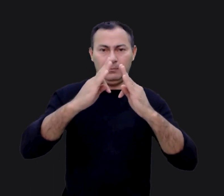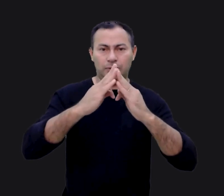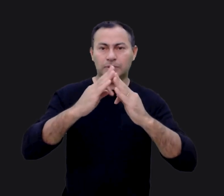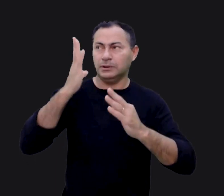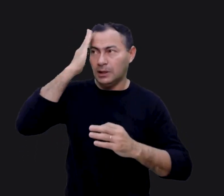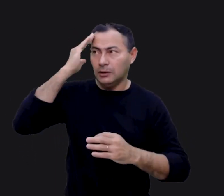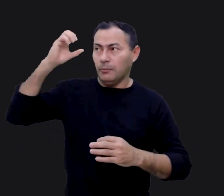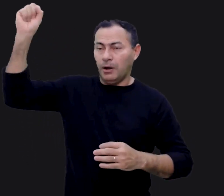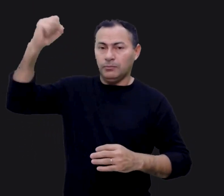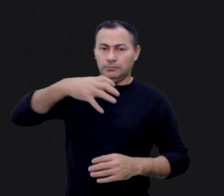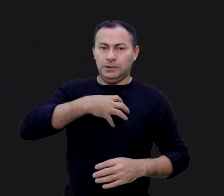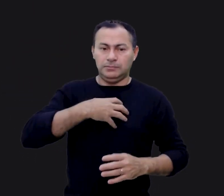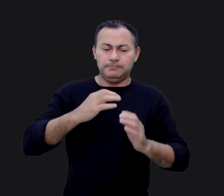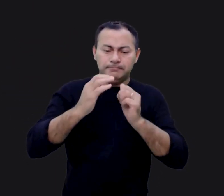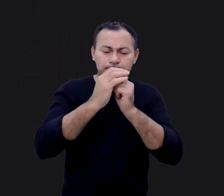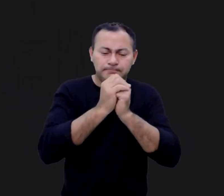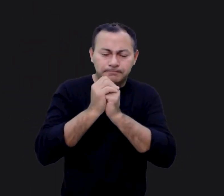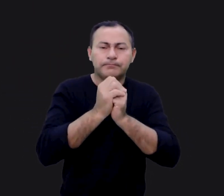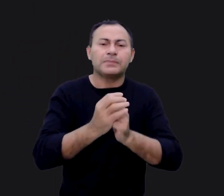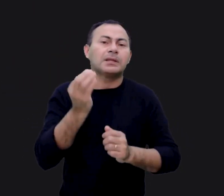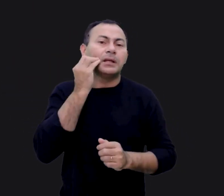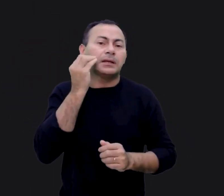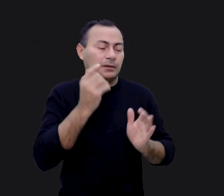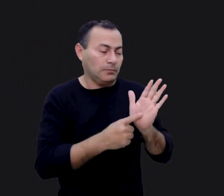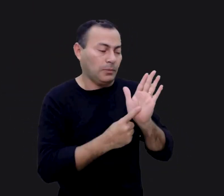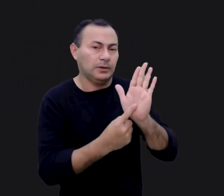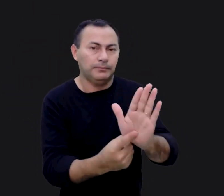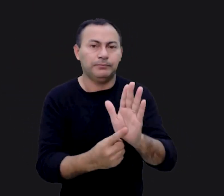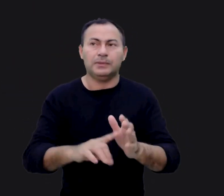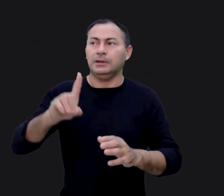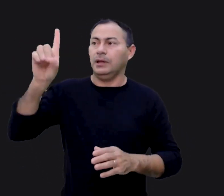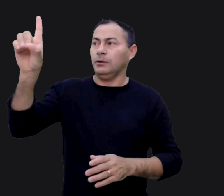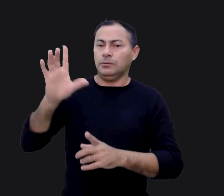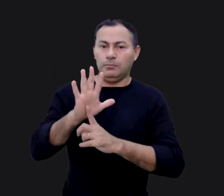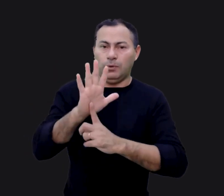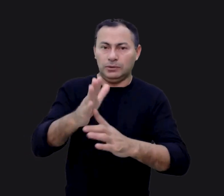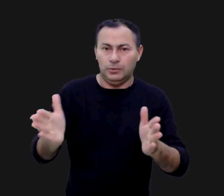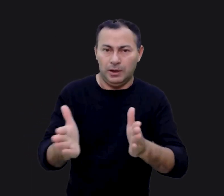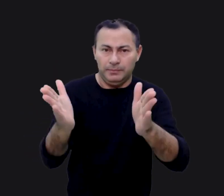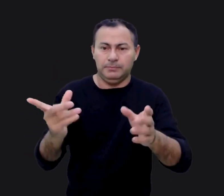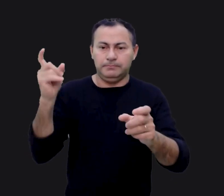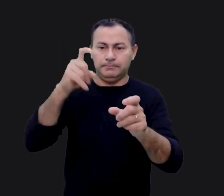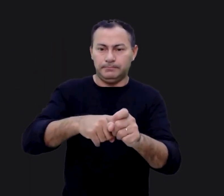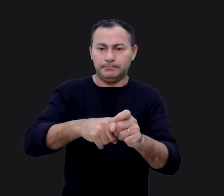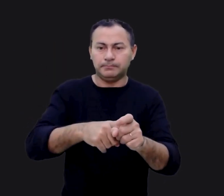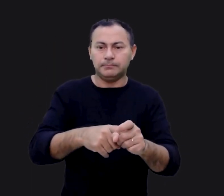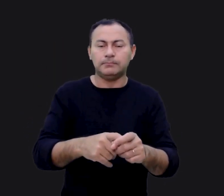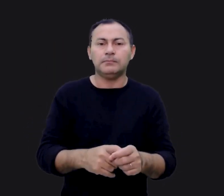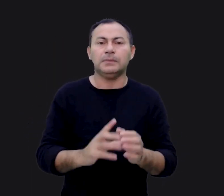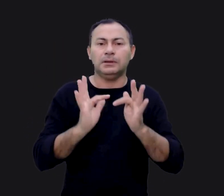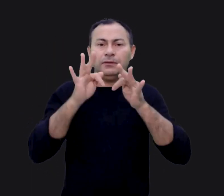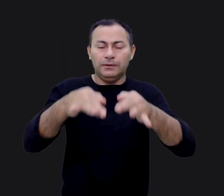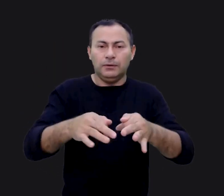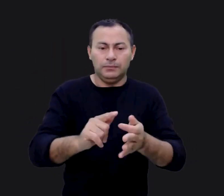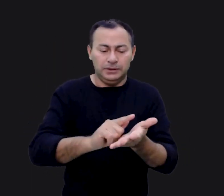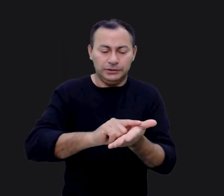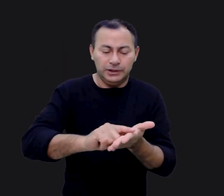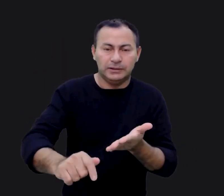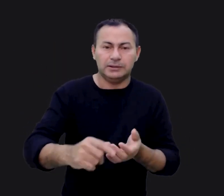isso que toda essa forma de adoração está tentando dizer para nós. Deus nos mostra o caminho de volta para ele. No final de Gênesis